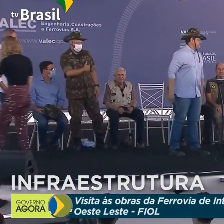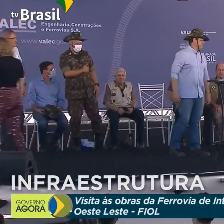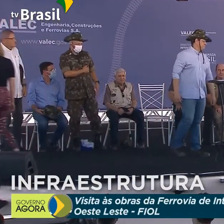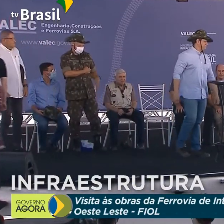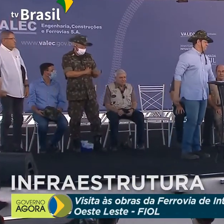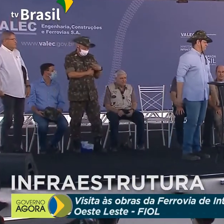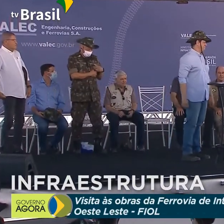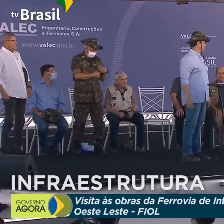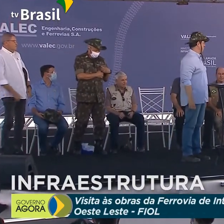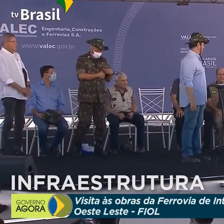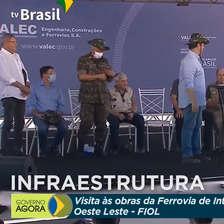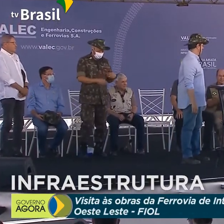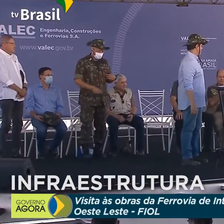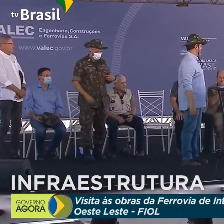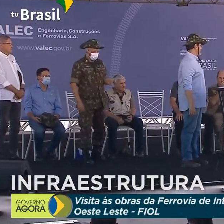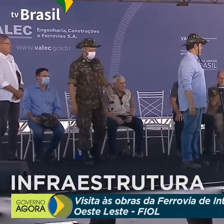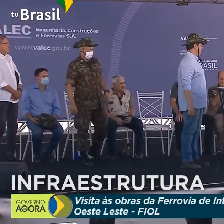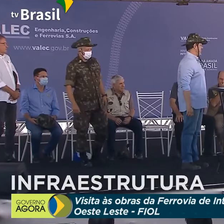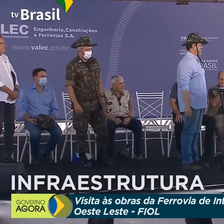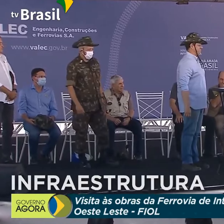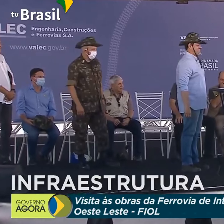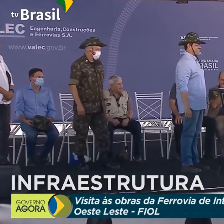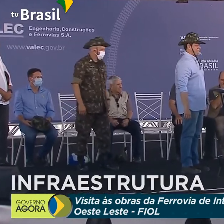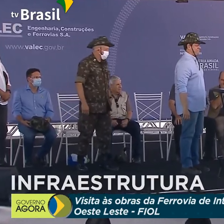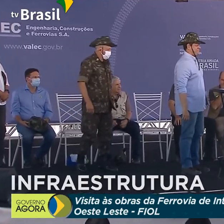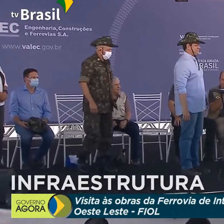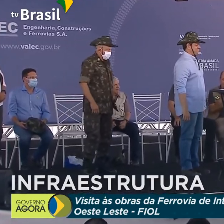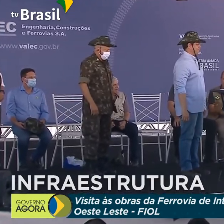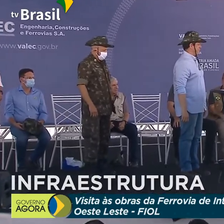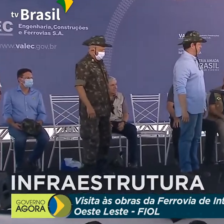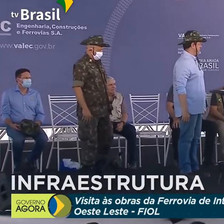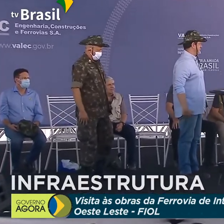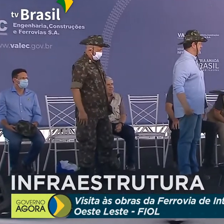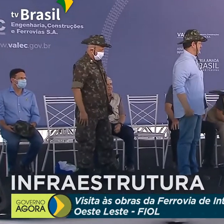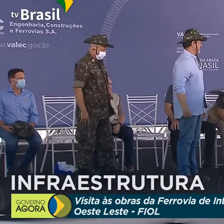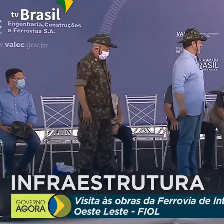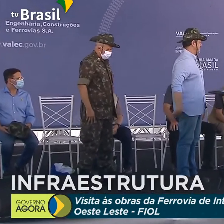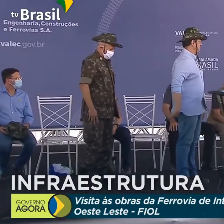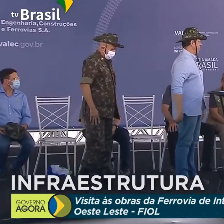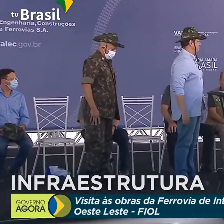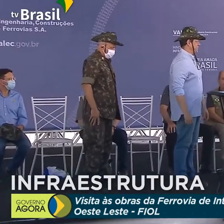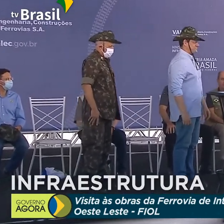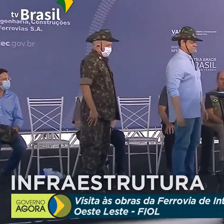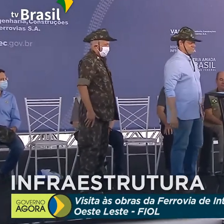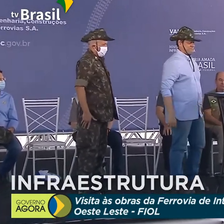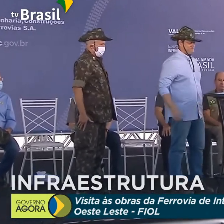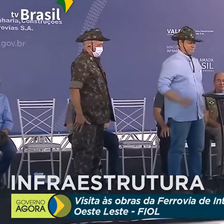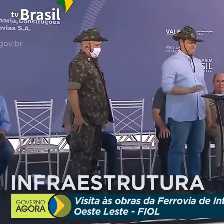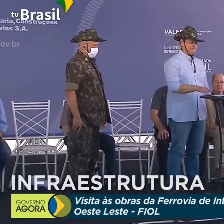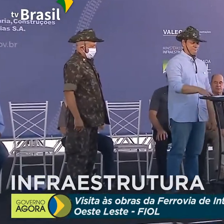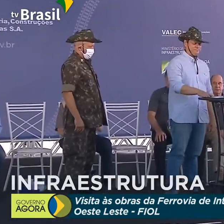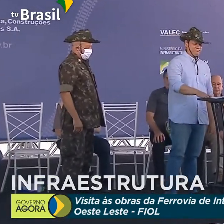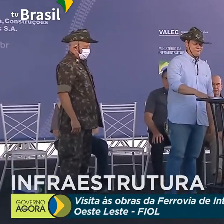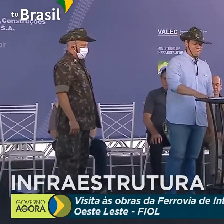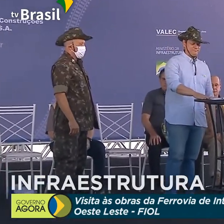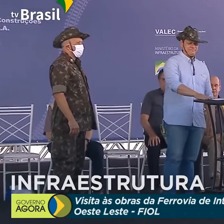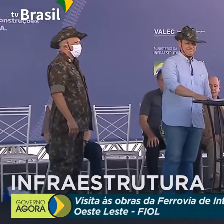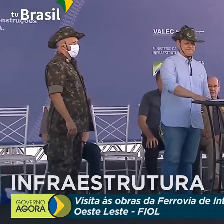general Júlio César de Arruda, e o diretor-presidente da Valec, André Kuhn, a assinarem a ordem de